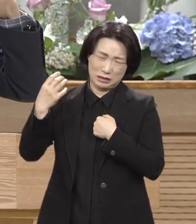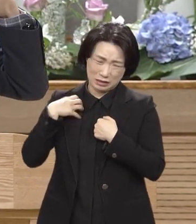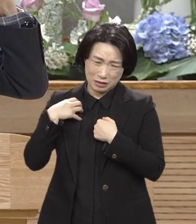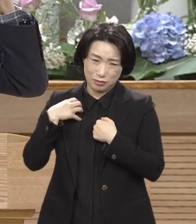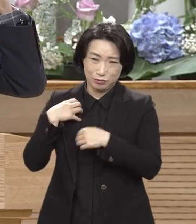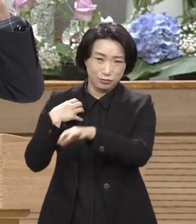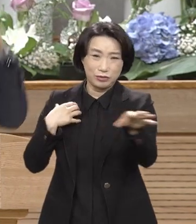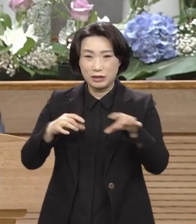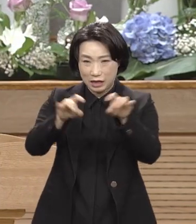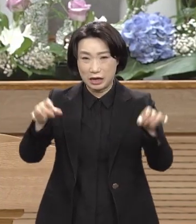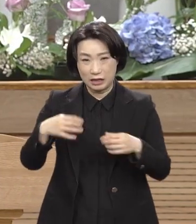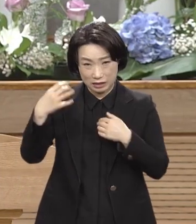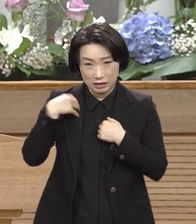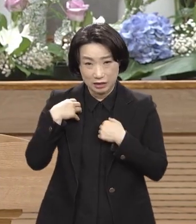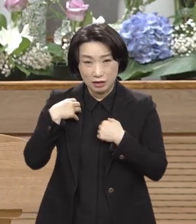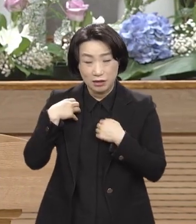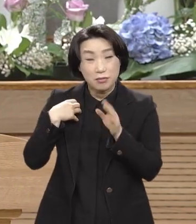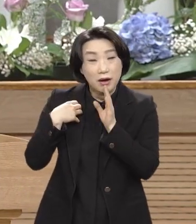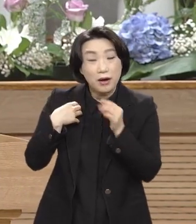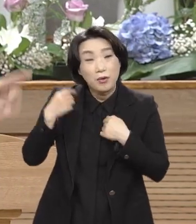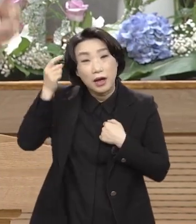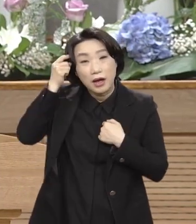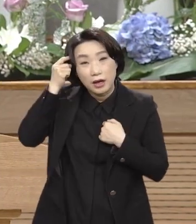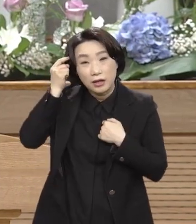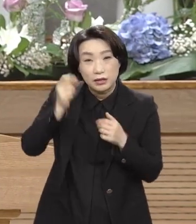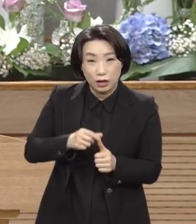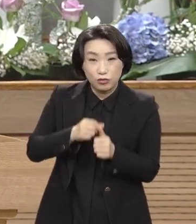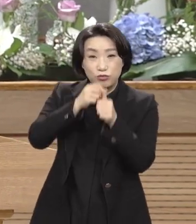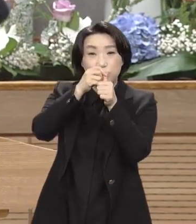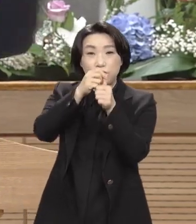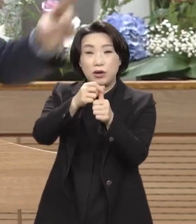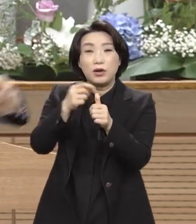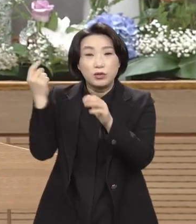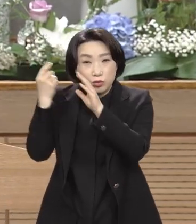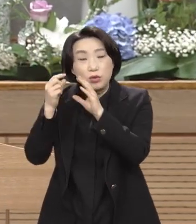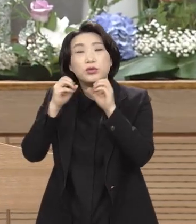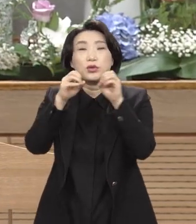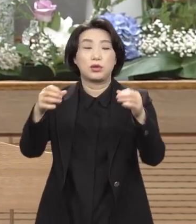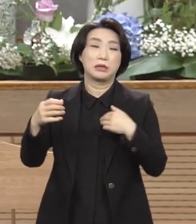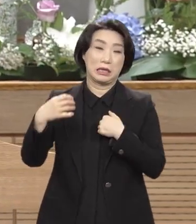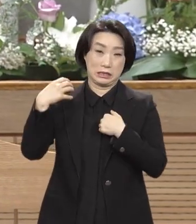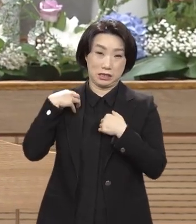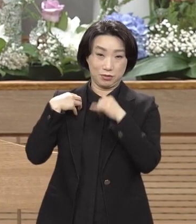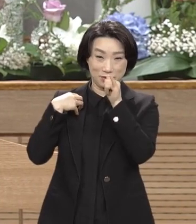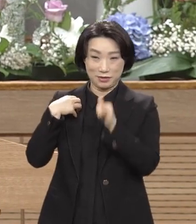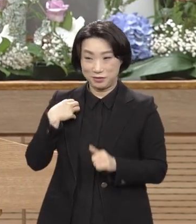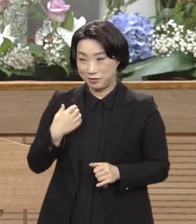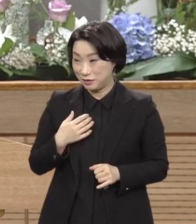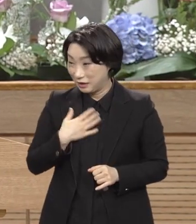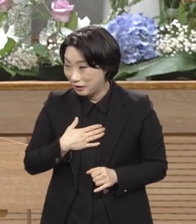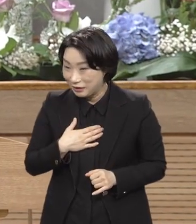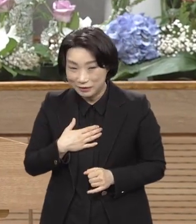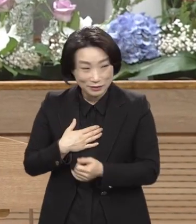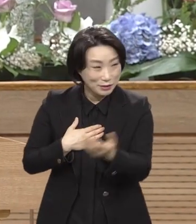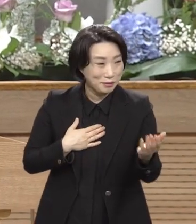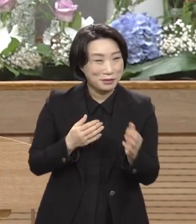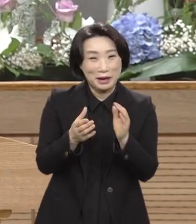내가 구원받고 이 소식을 전해야 된다 이 말입니다. 알아들었으면 아멘합시다.